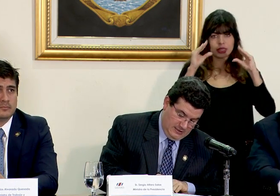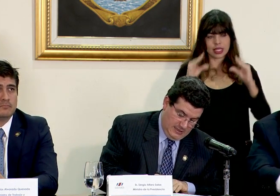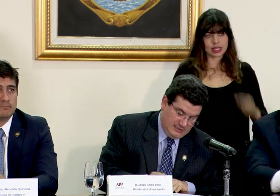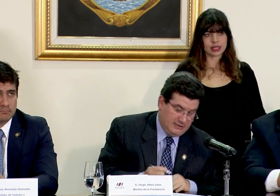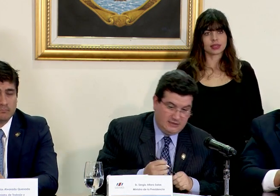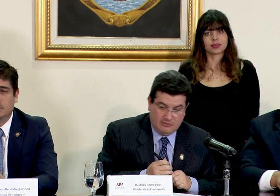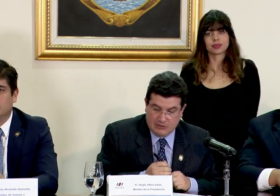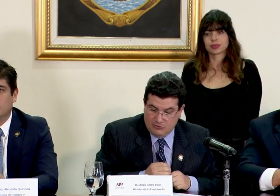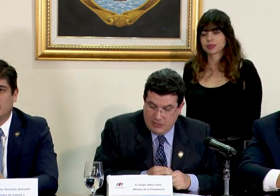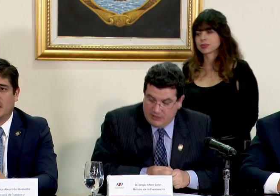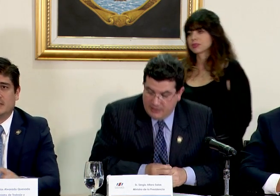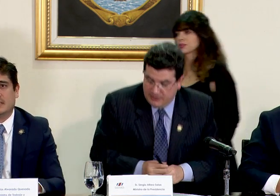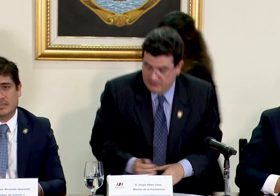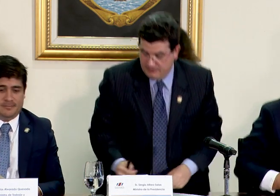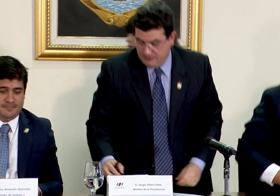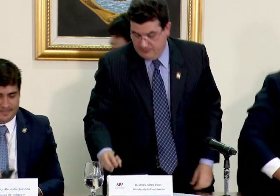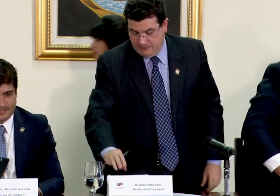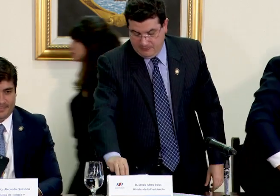Gracias